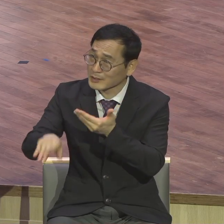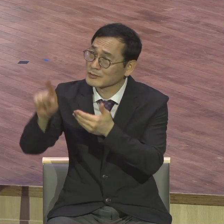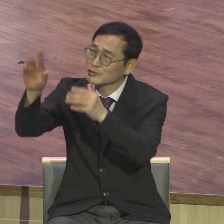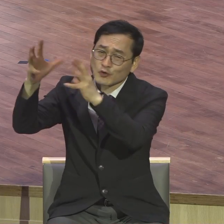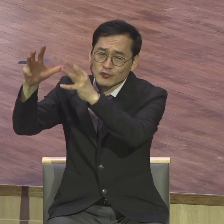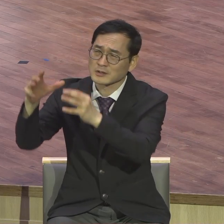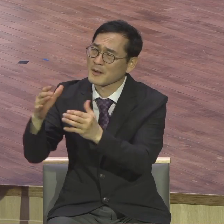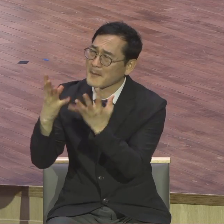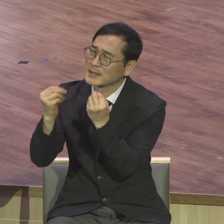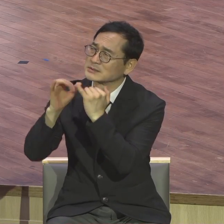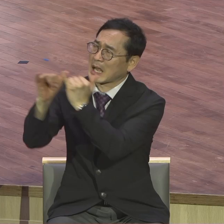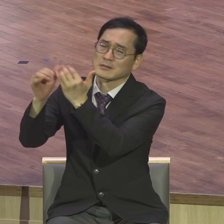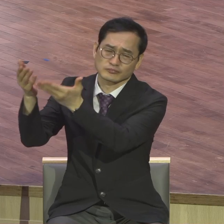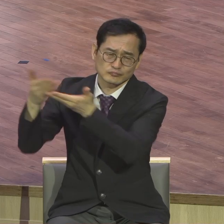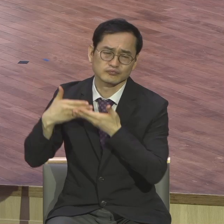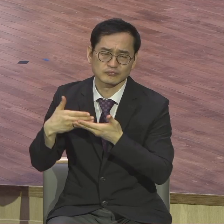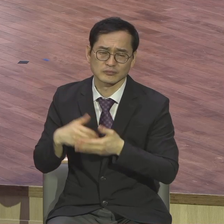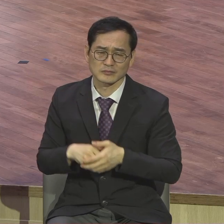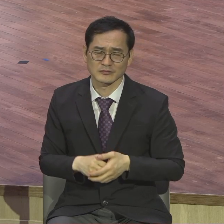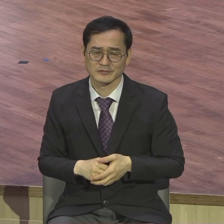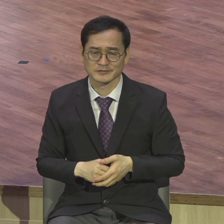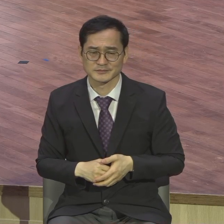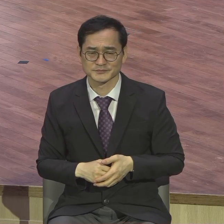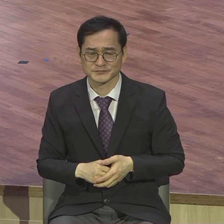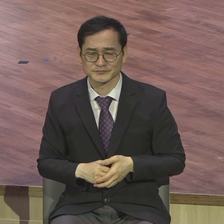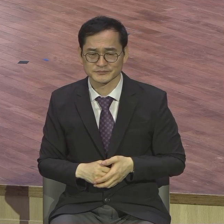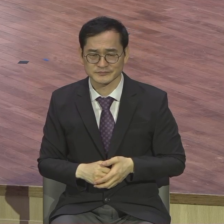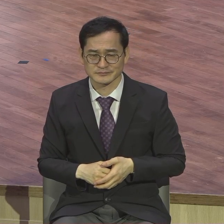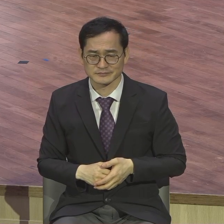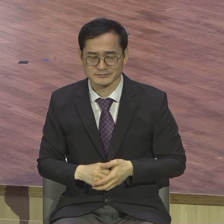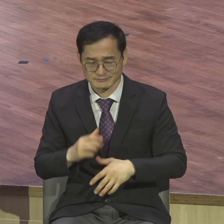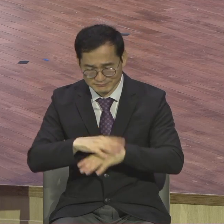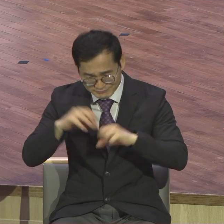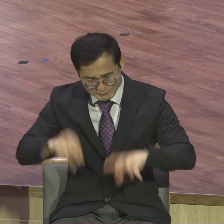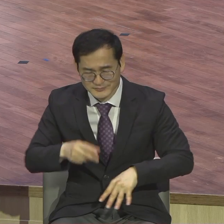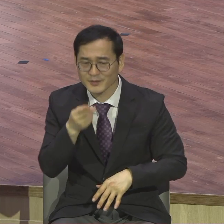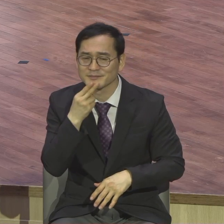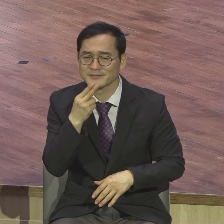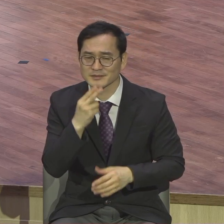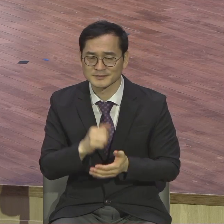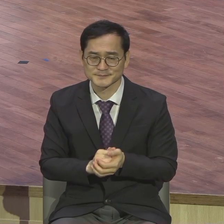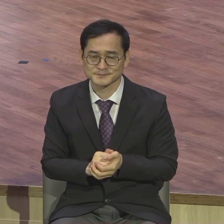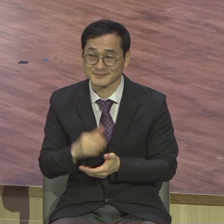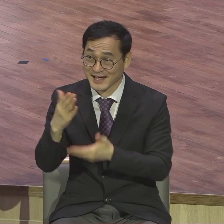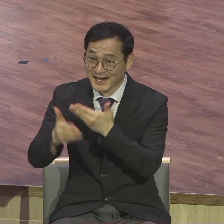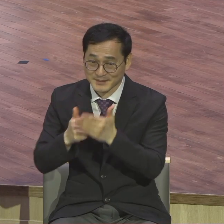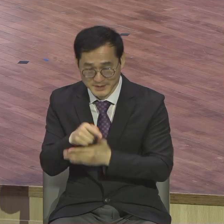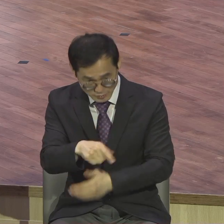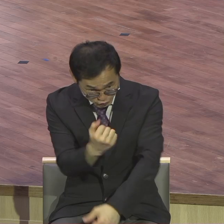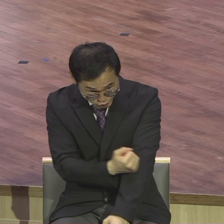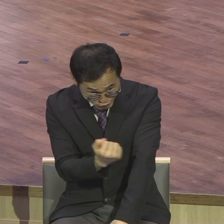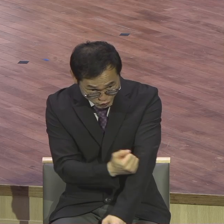우리 하나님이 치사한 분 아닙니다 무능한 분 아니에요